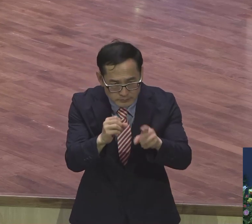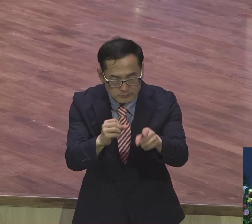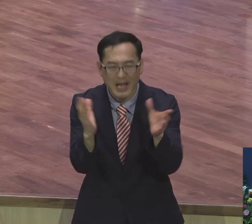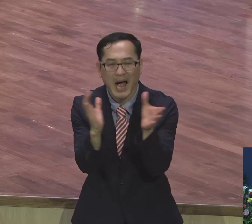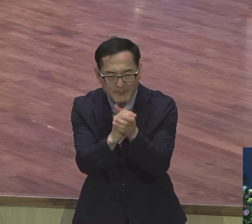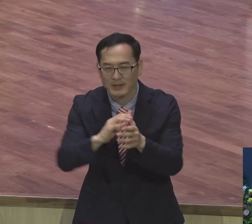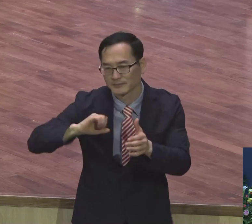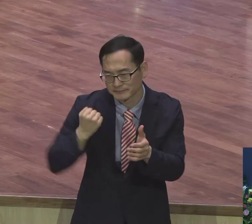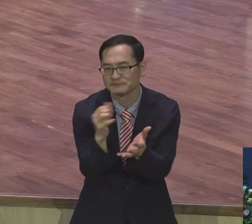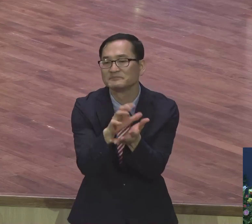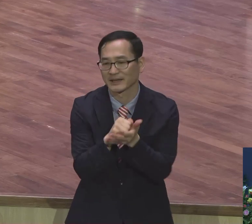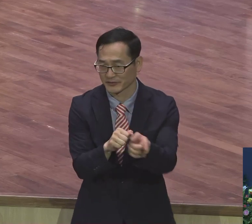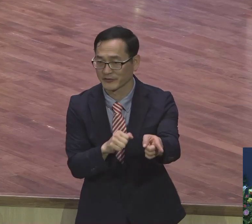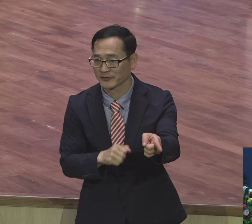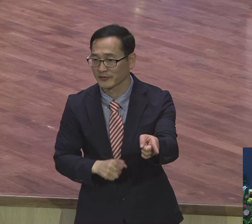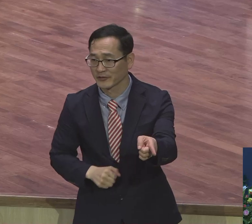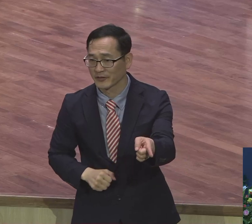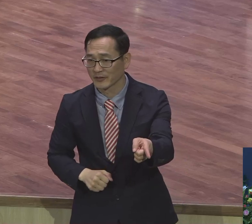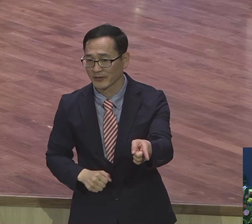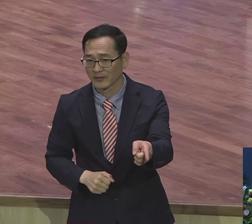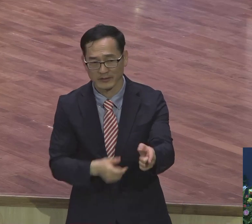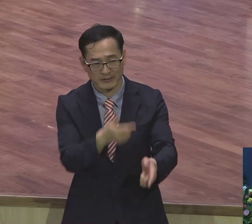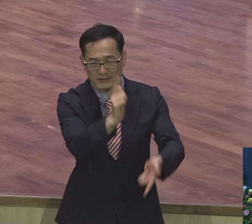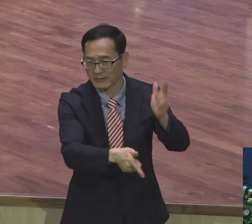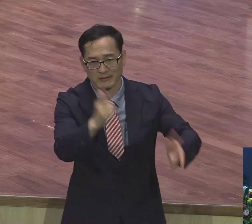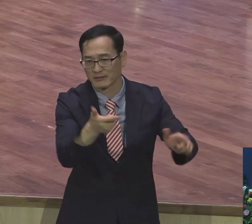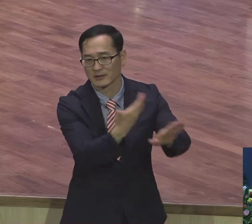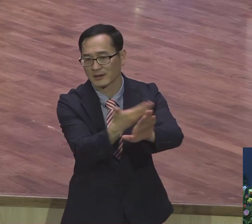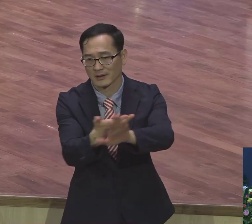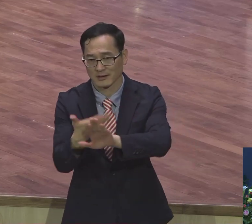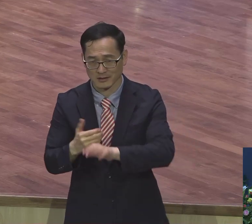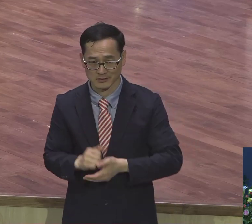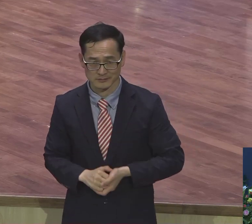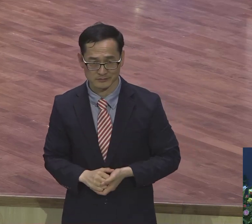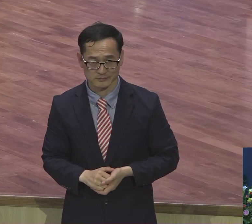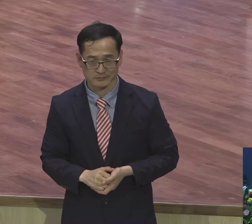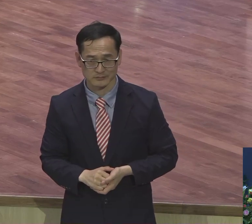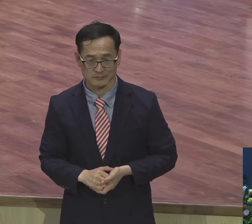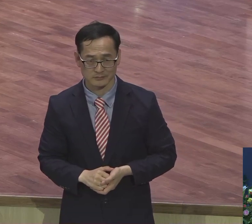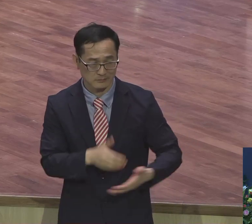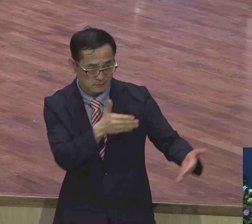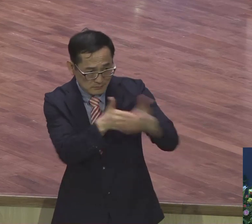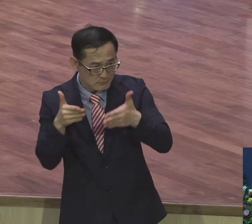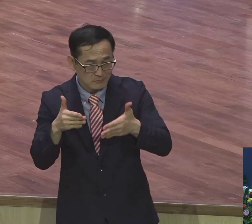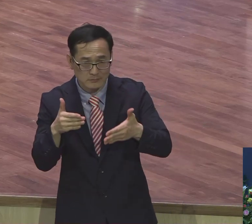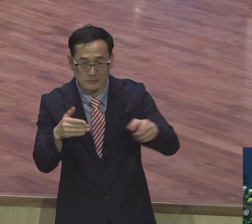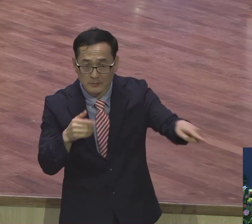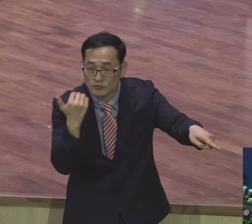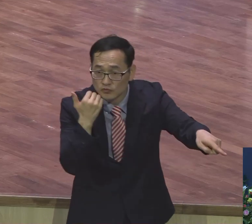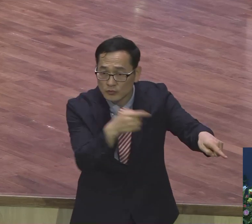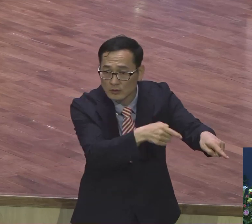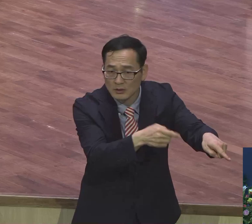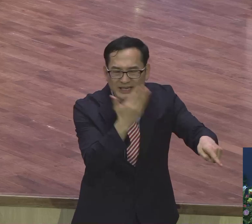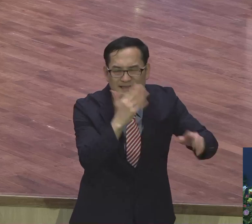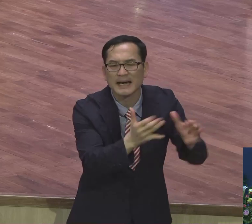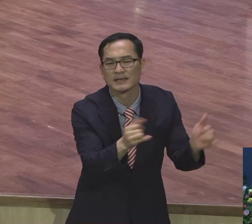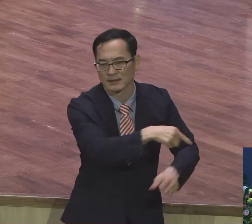사람은 순종하지 않는다. 대표적인 사람들이 누구냐. 여기서 말하는 복순종은 이스라엘을 말합니다.